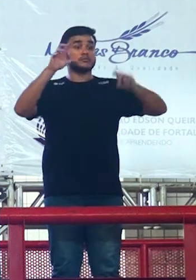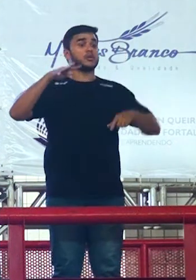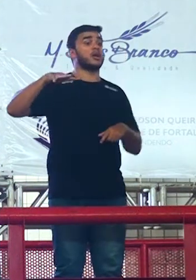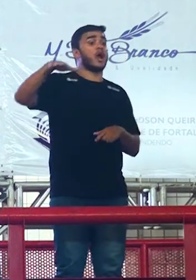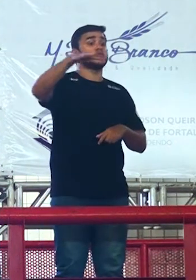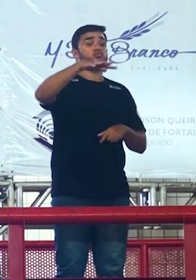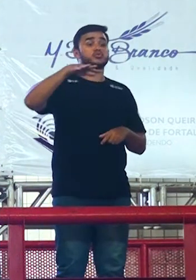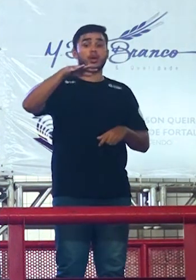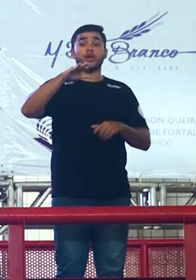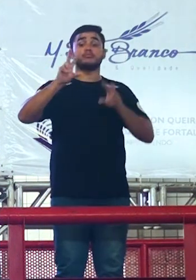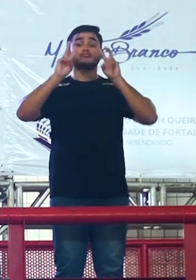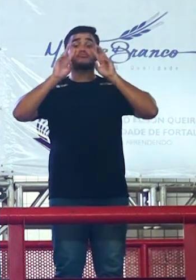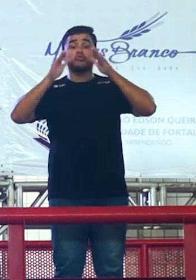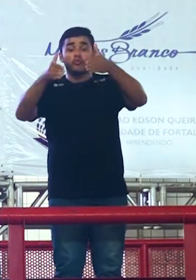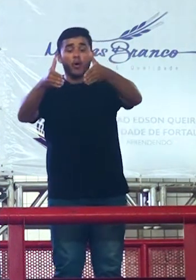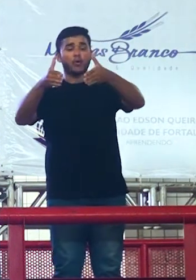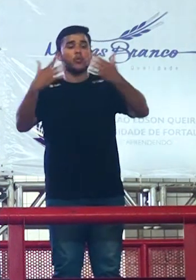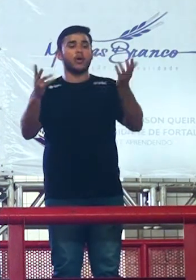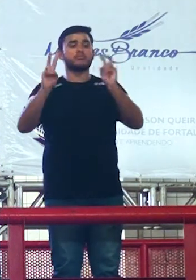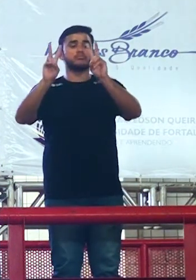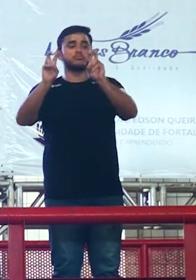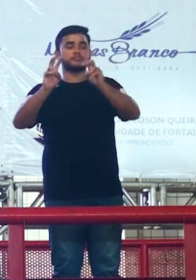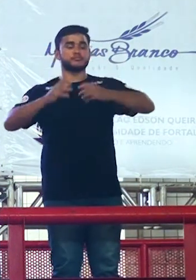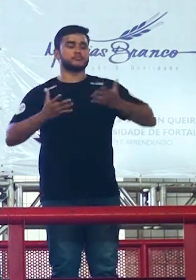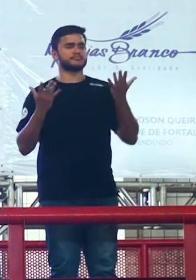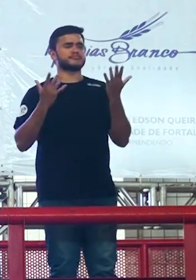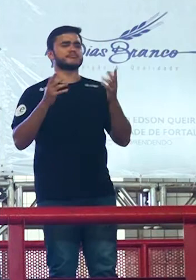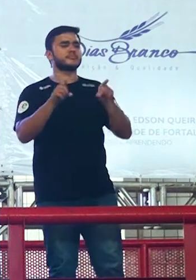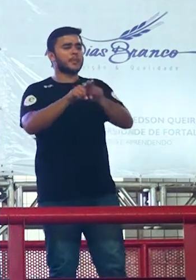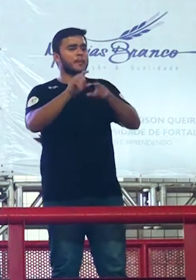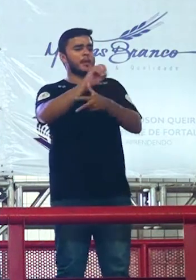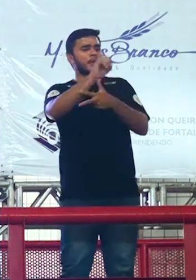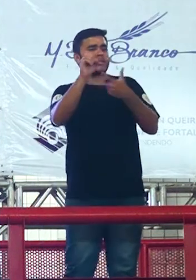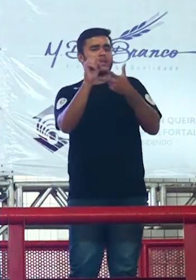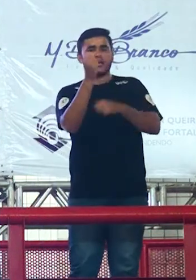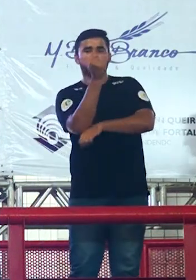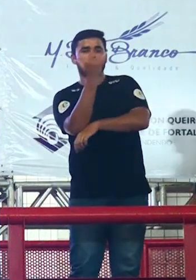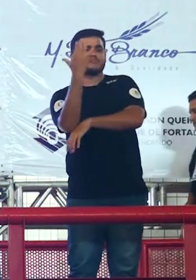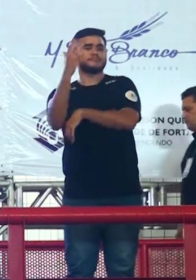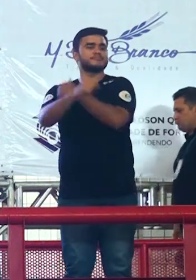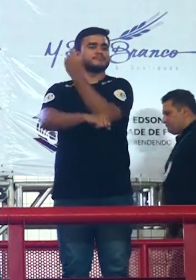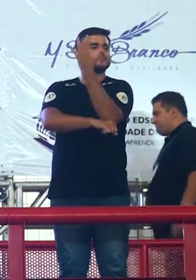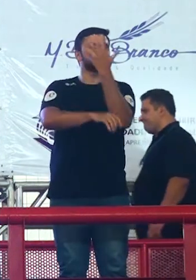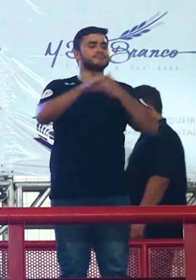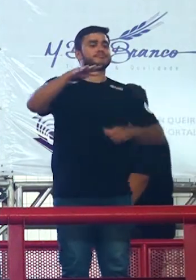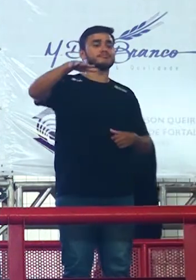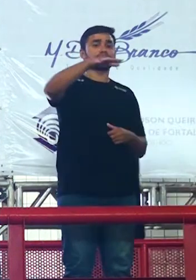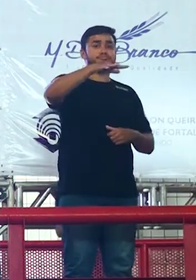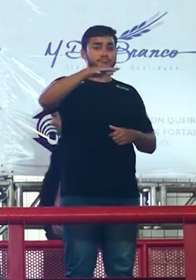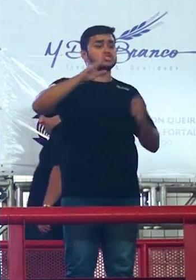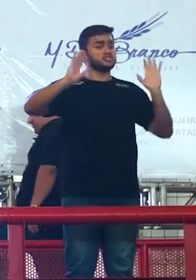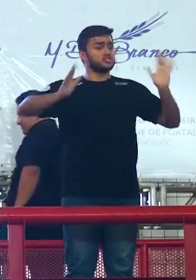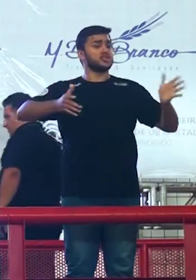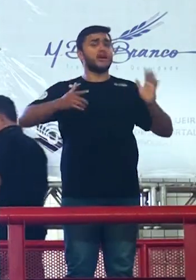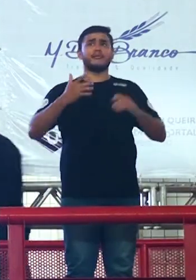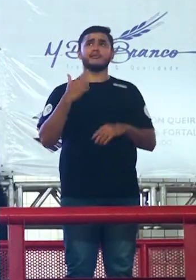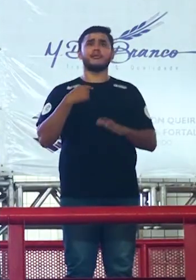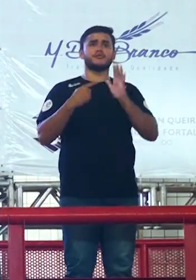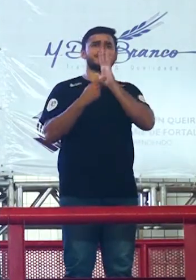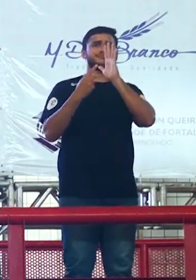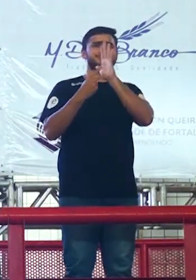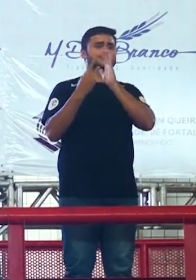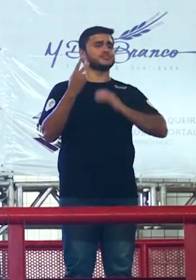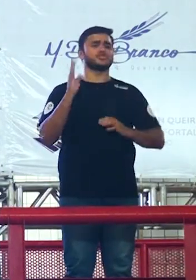repete entenderam meio ambiente já caiu no ENEM já mais de uma vez já caiu a discussão sobre meio